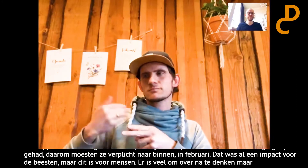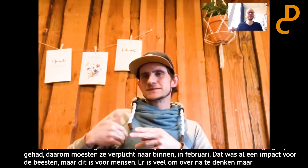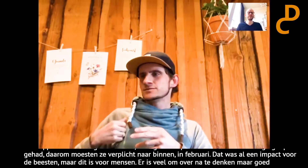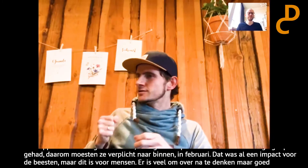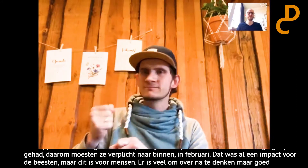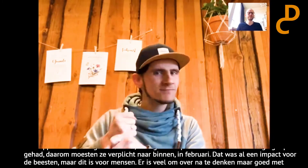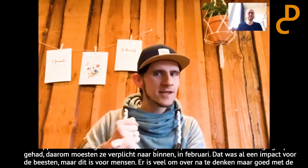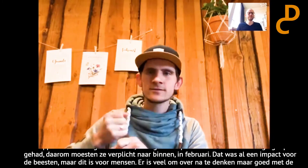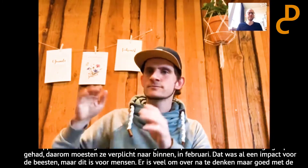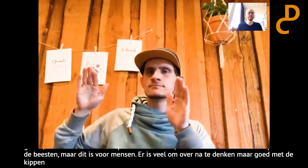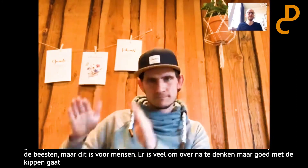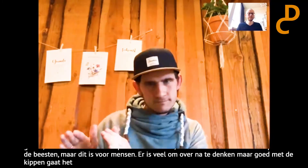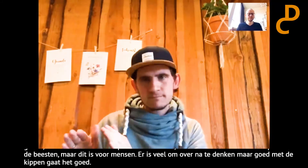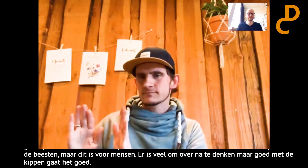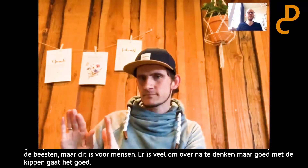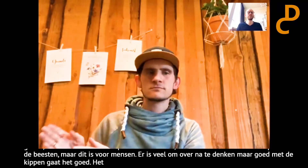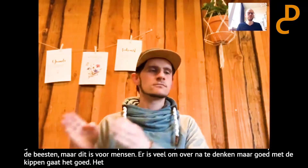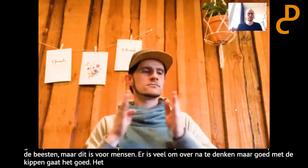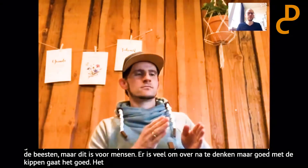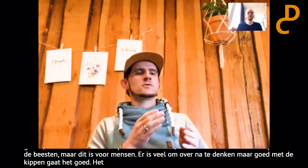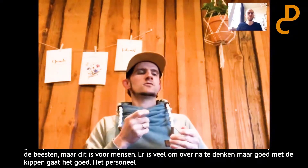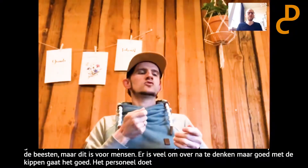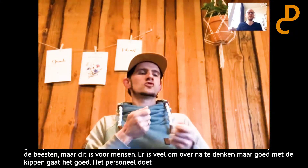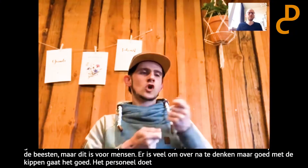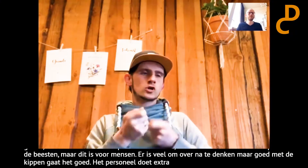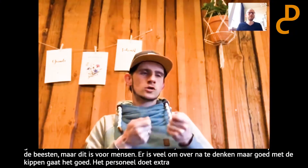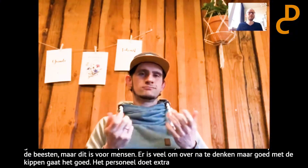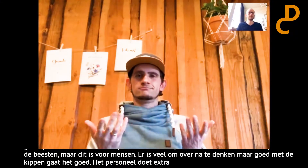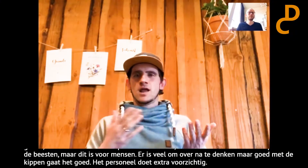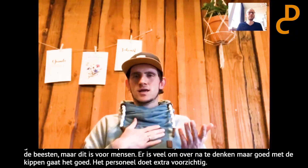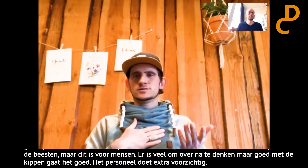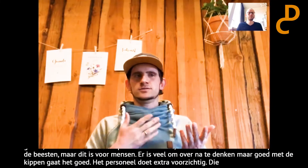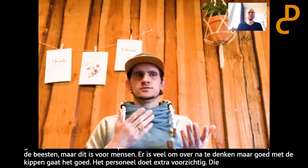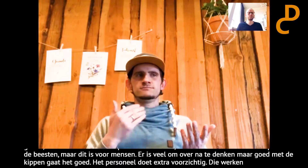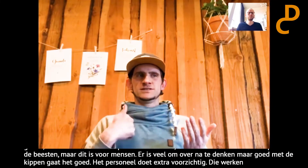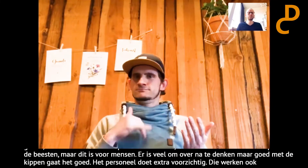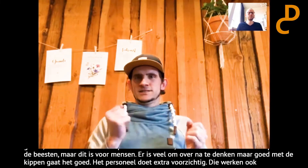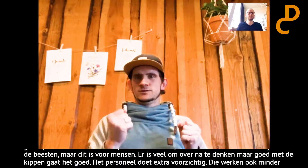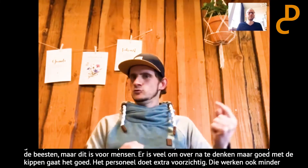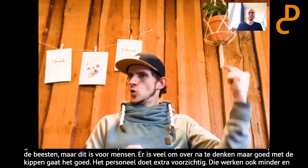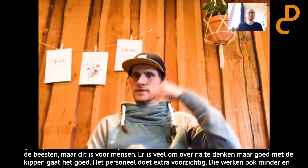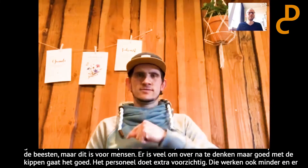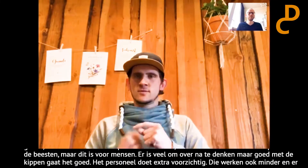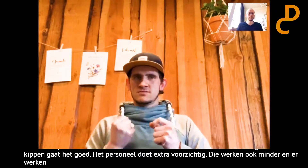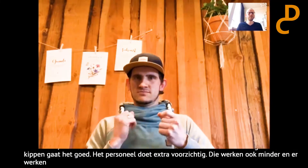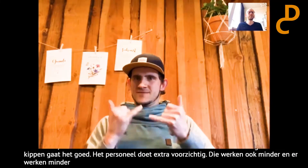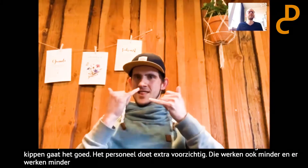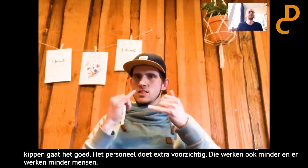personeel doet ook extra voorzichtig. Die werken ook minder, er werken ook minder mensen. En voor de zorg, ja, dat is wel lastig. Mensen